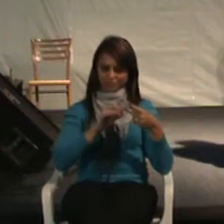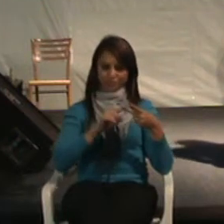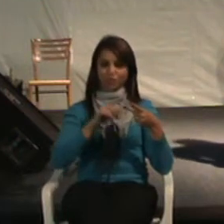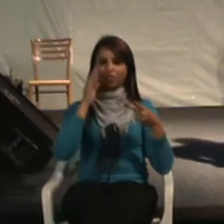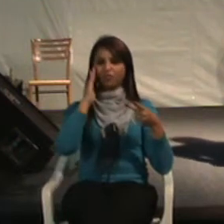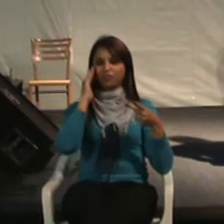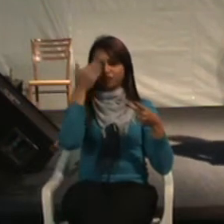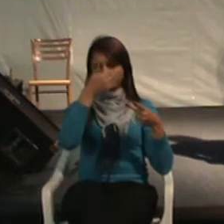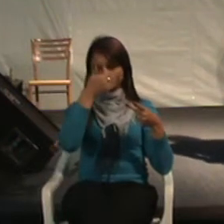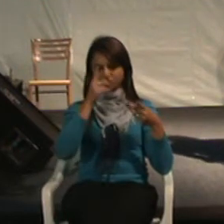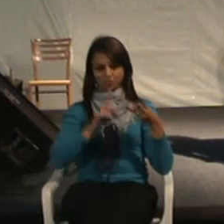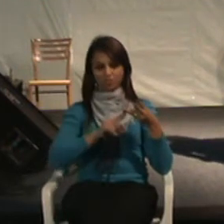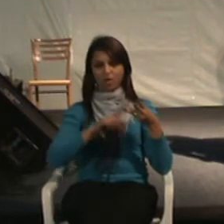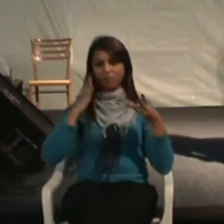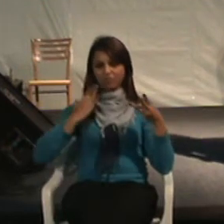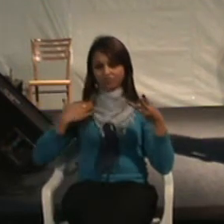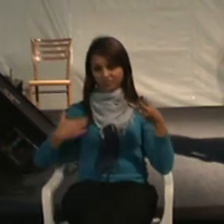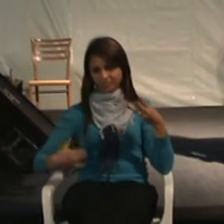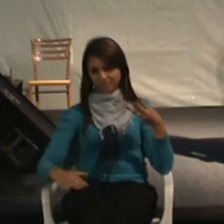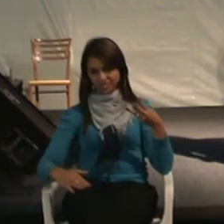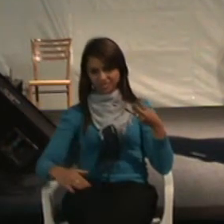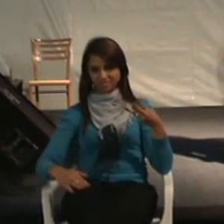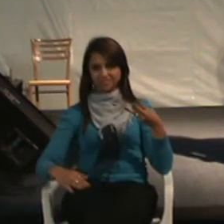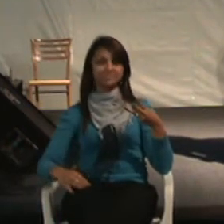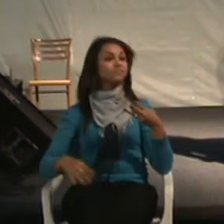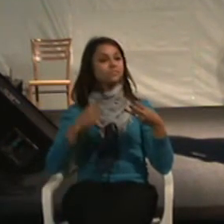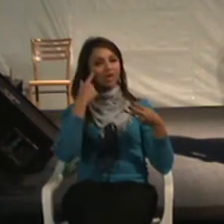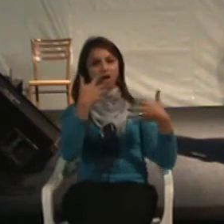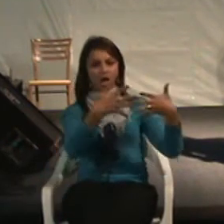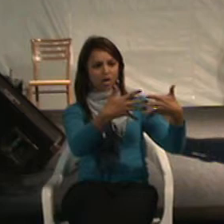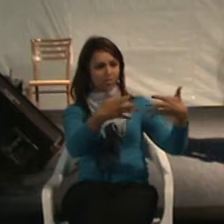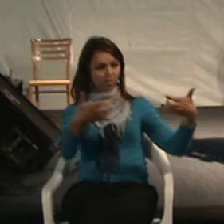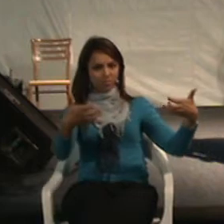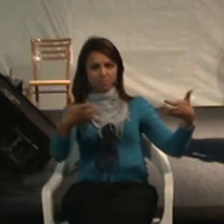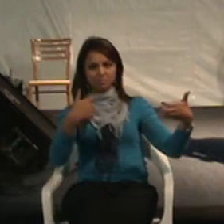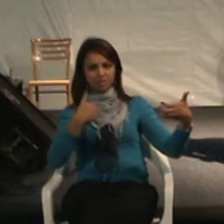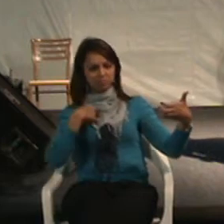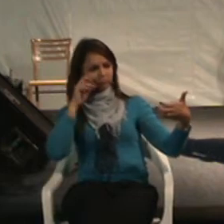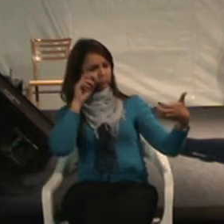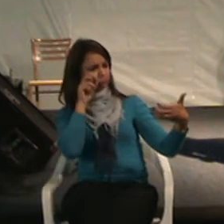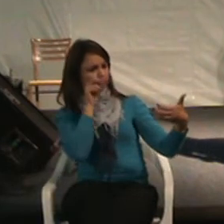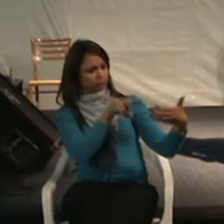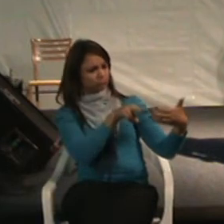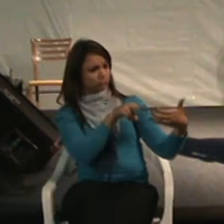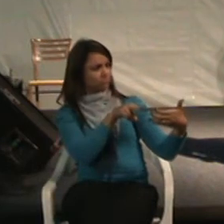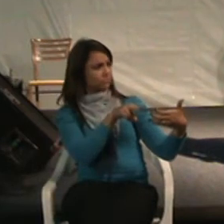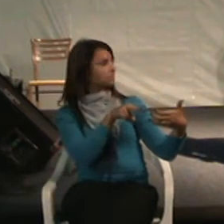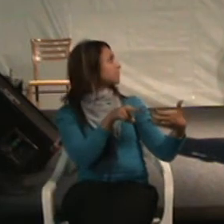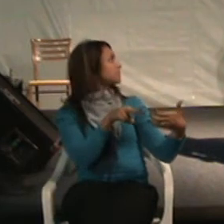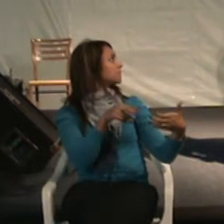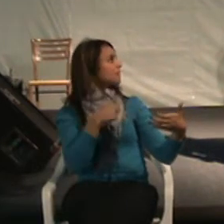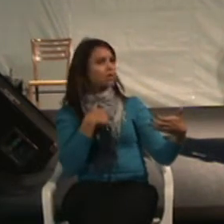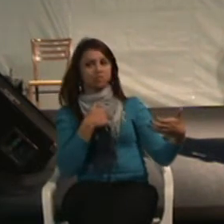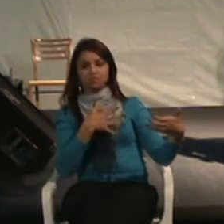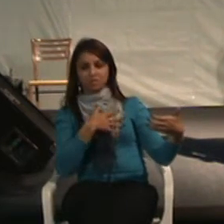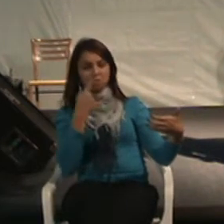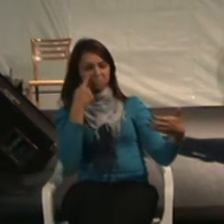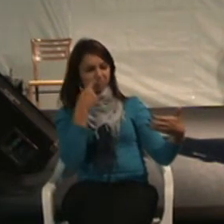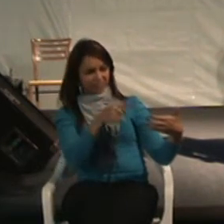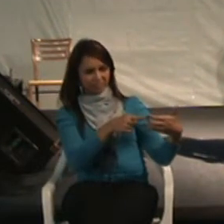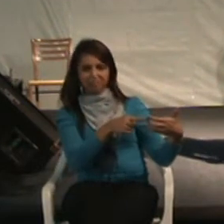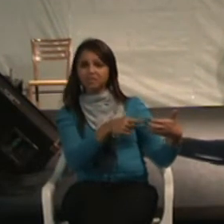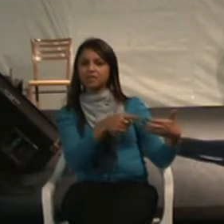que a POPEL, para minha grata surpresa, está tentando